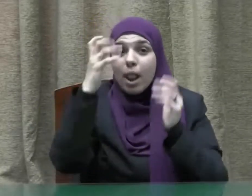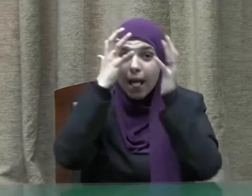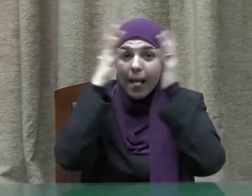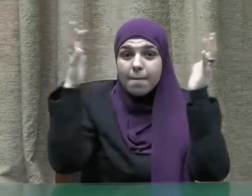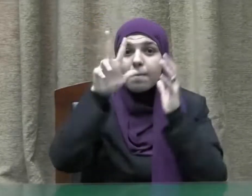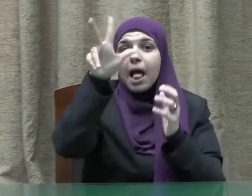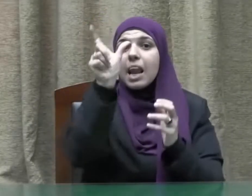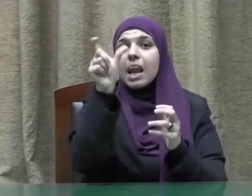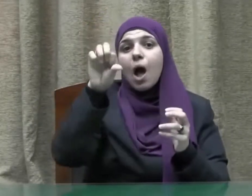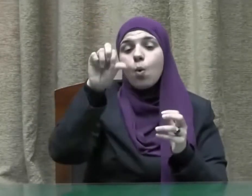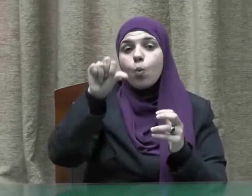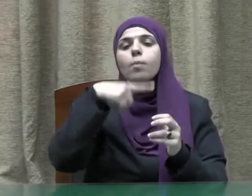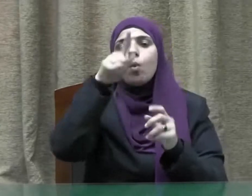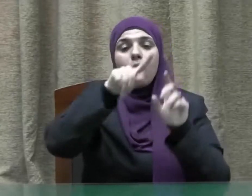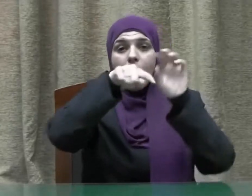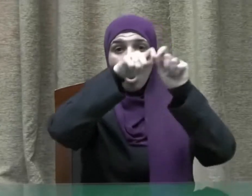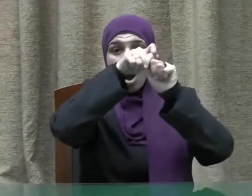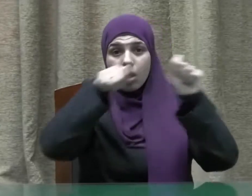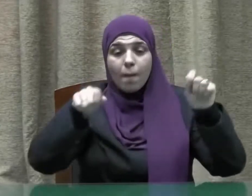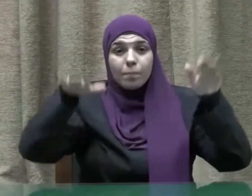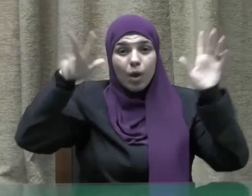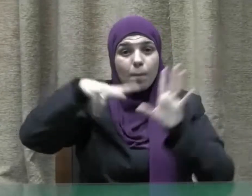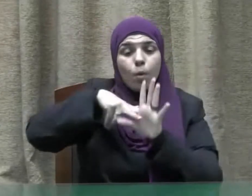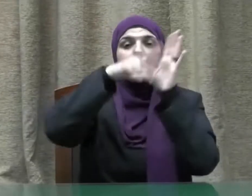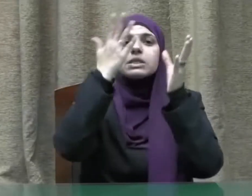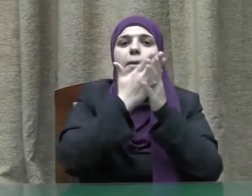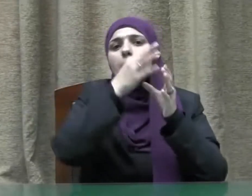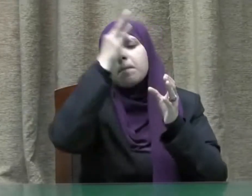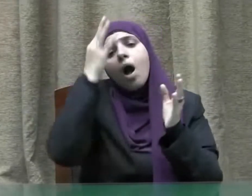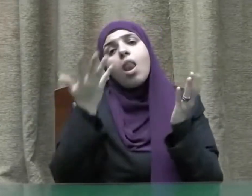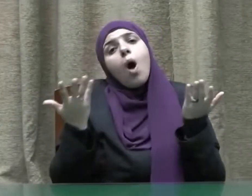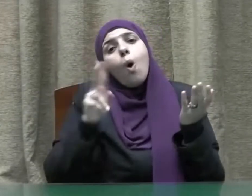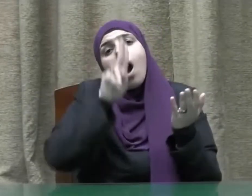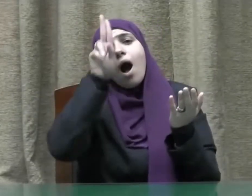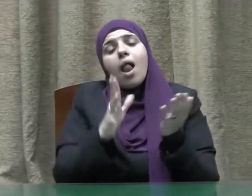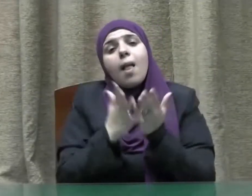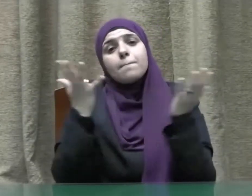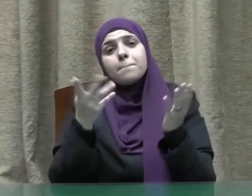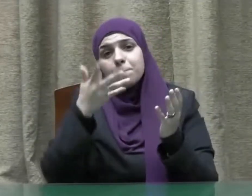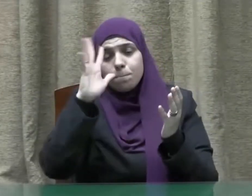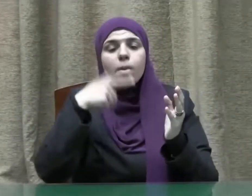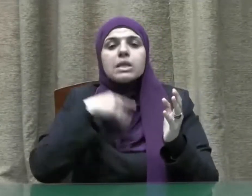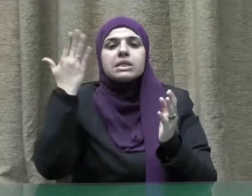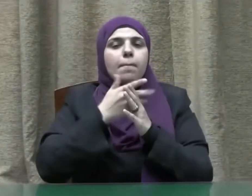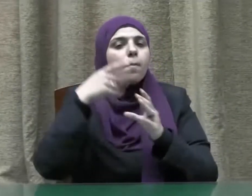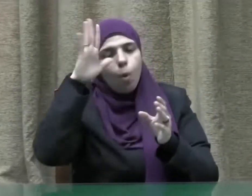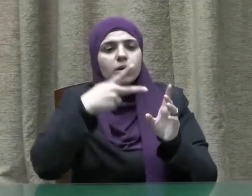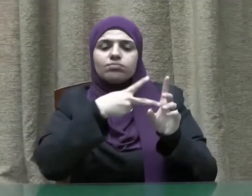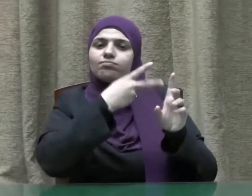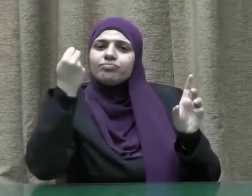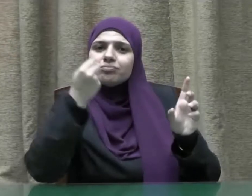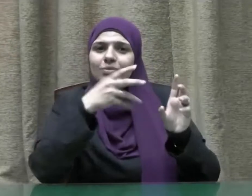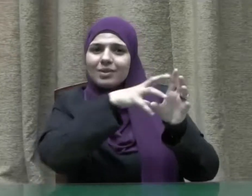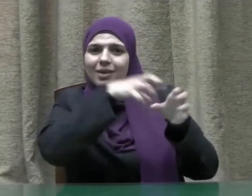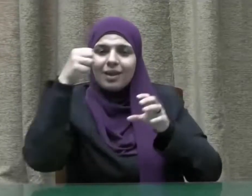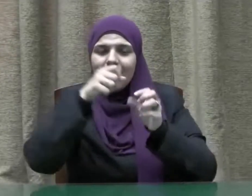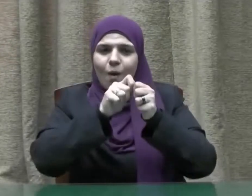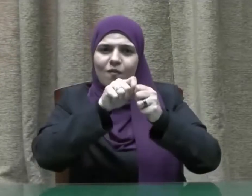وفي ربط البراق الأخذ بالاحتياط في الأمور وتعاطي الأسباب وأن